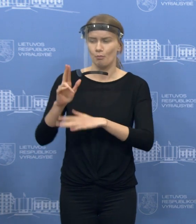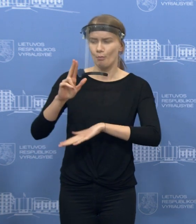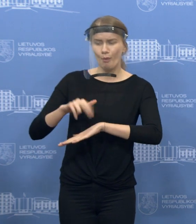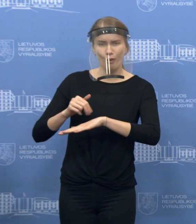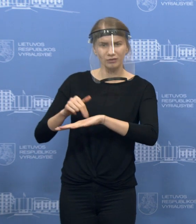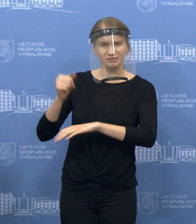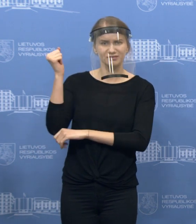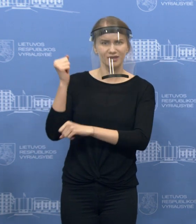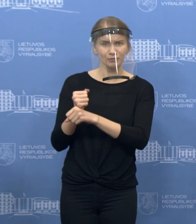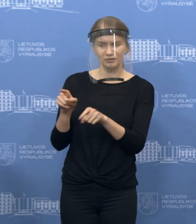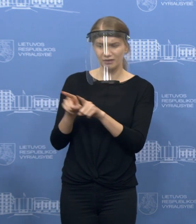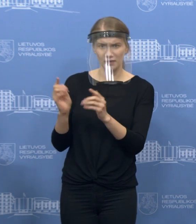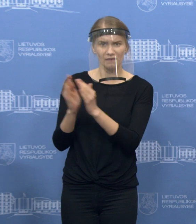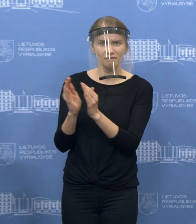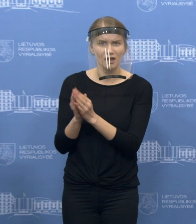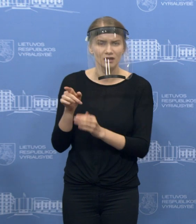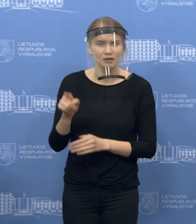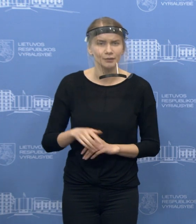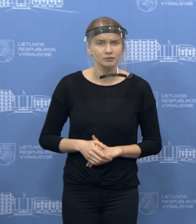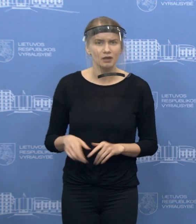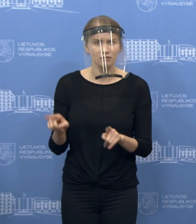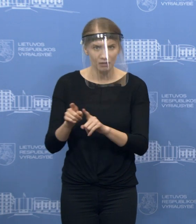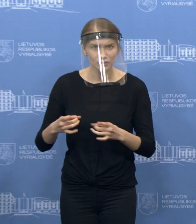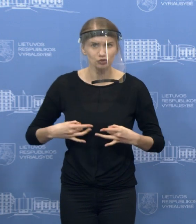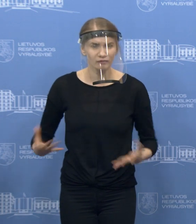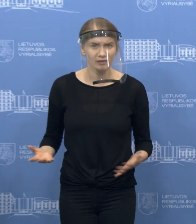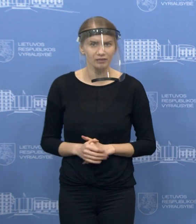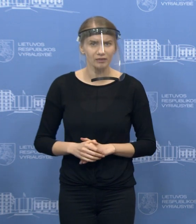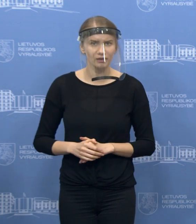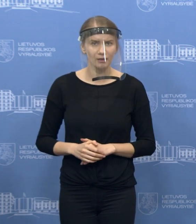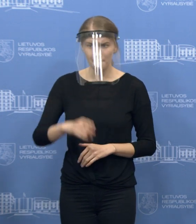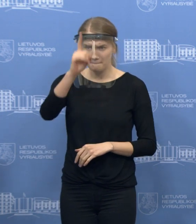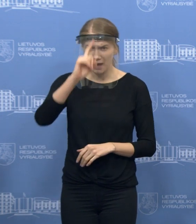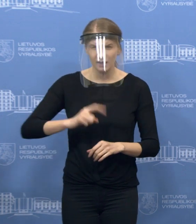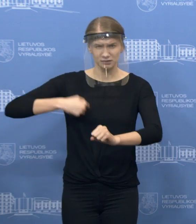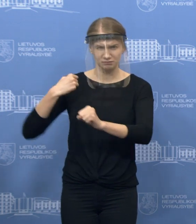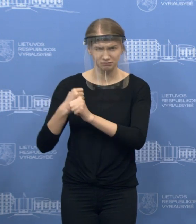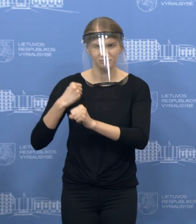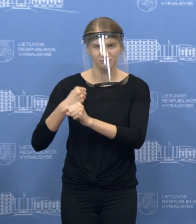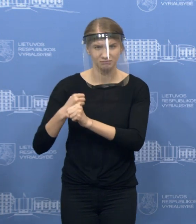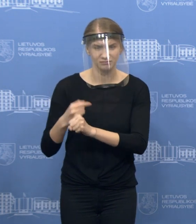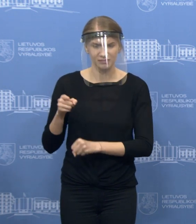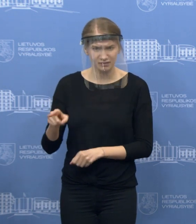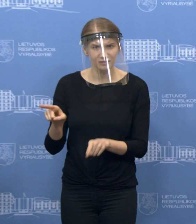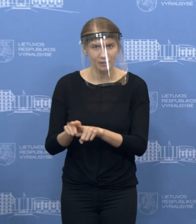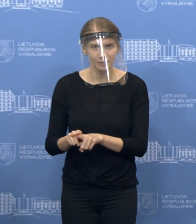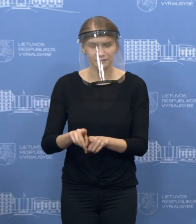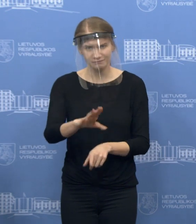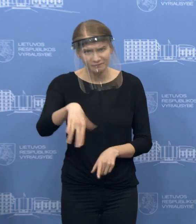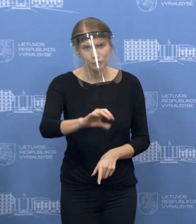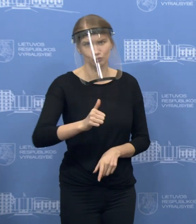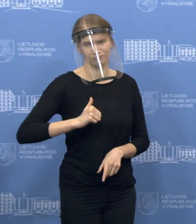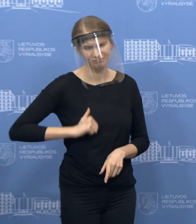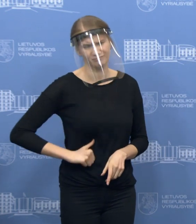pat šventė, taip pat sakingas darbas, kuris tęsiasi jau ne vieną savaitę. Būkime pakantus, supraskime, policija